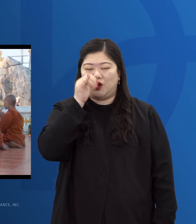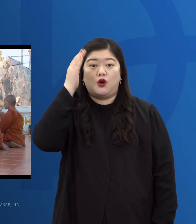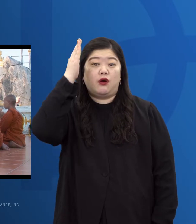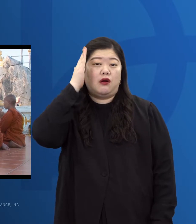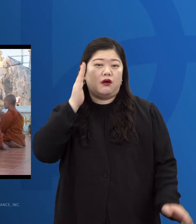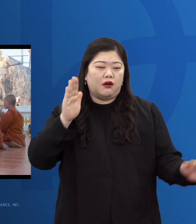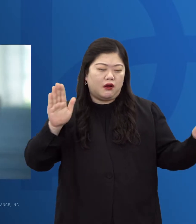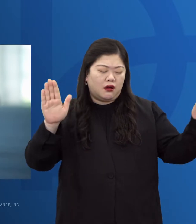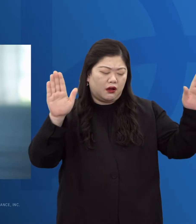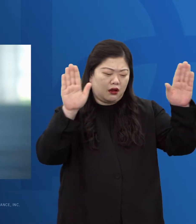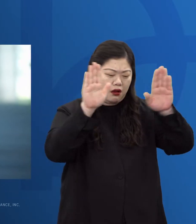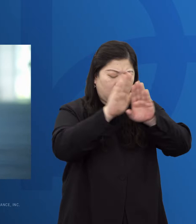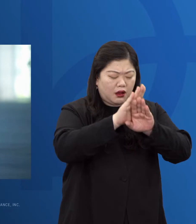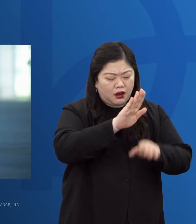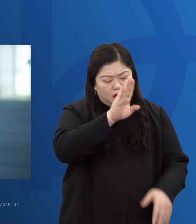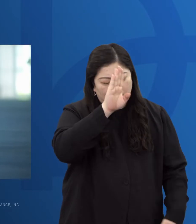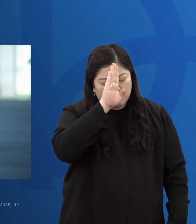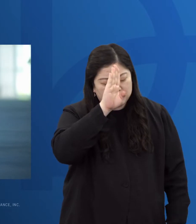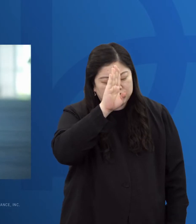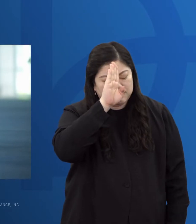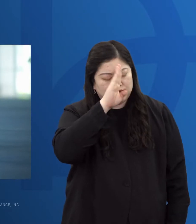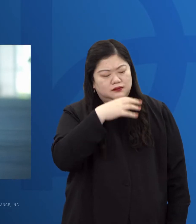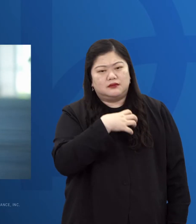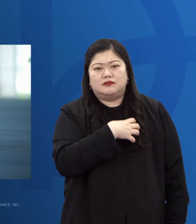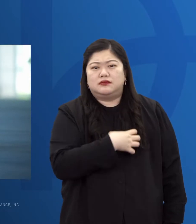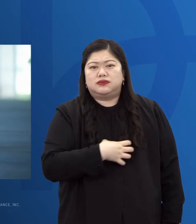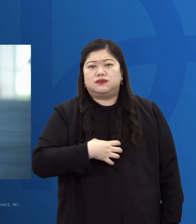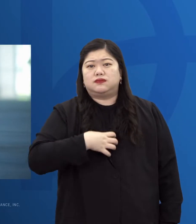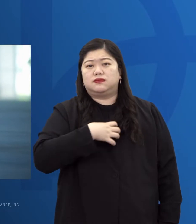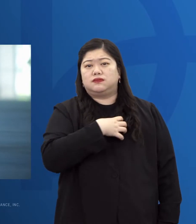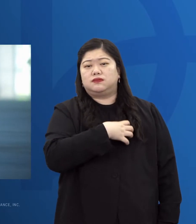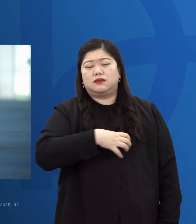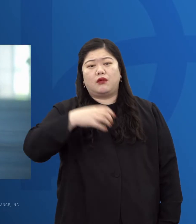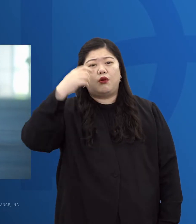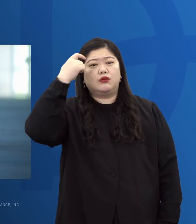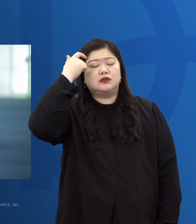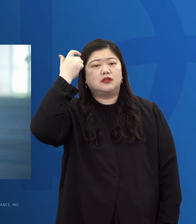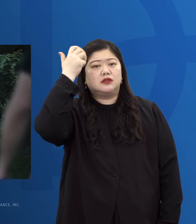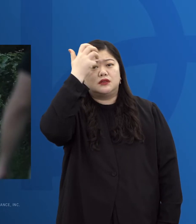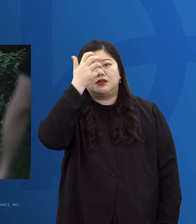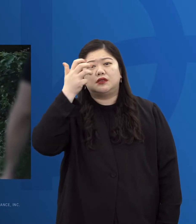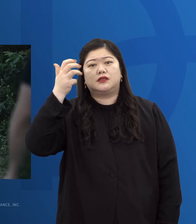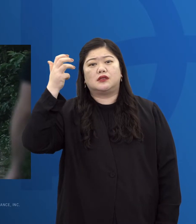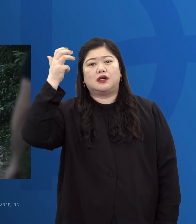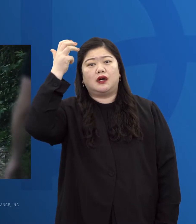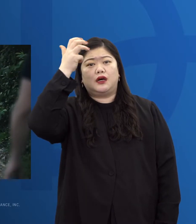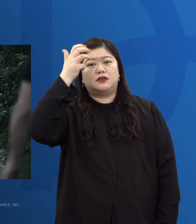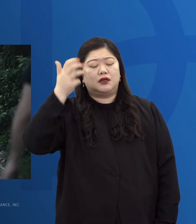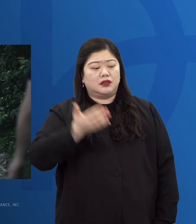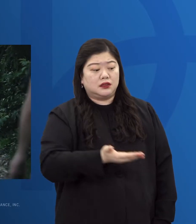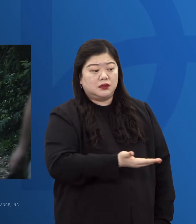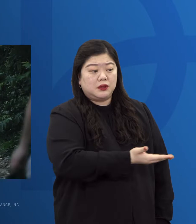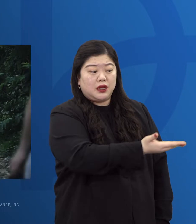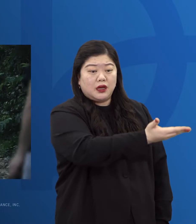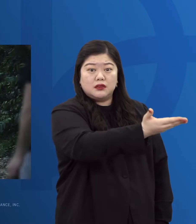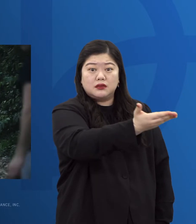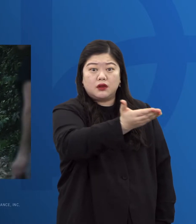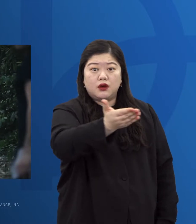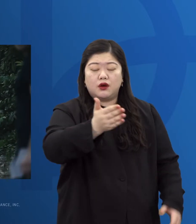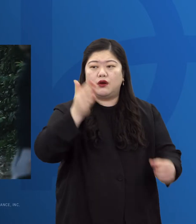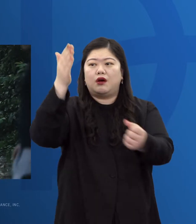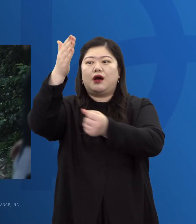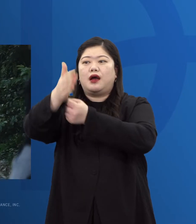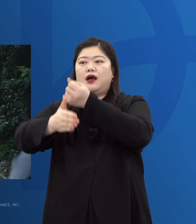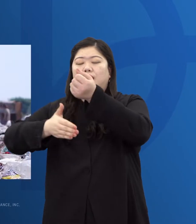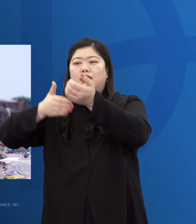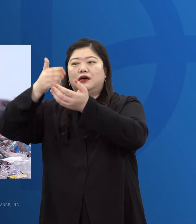속에서 병들어가는 영혼들 하나님께서